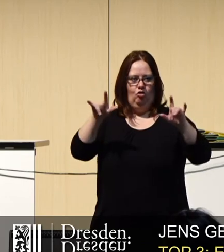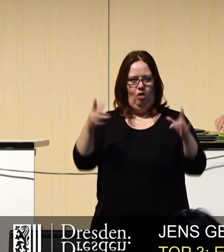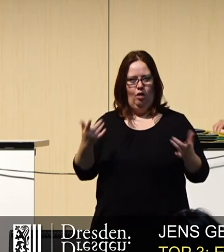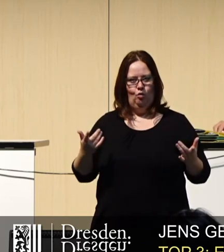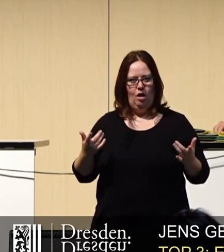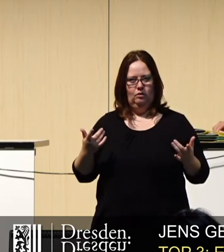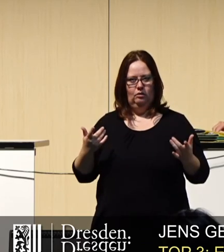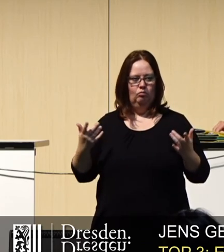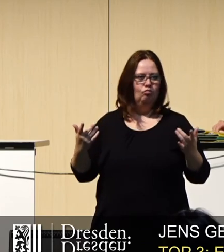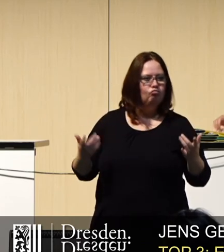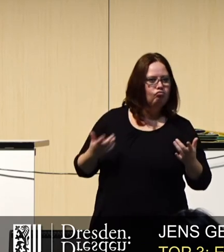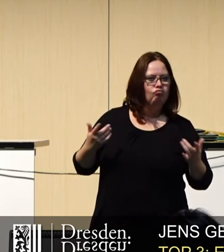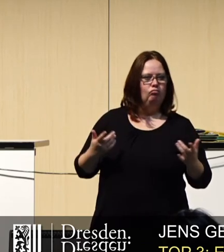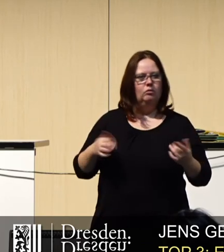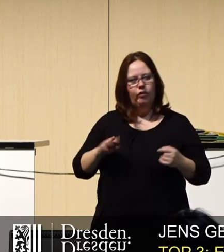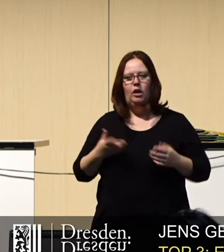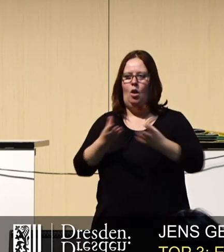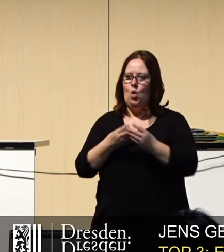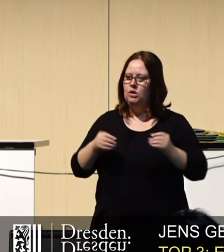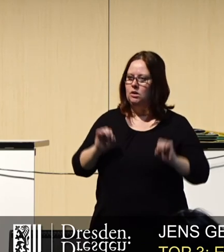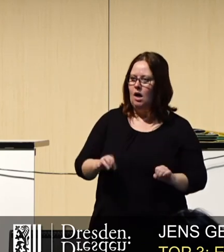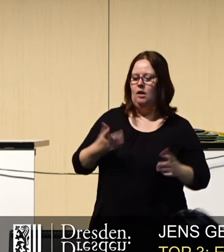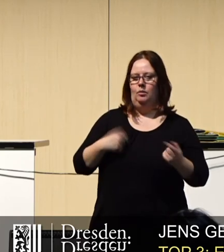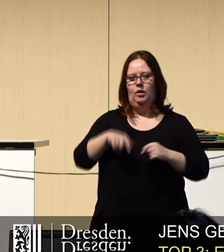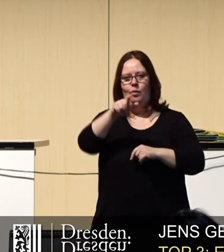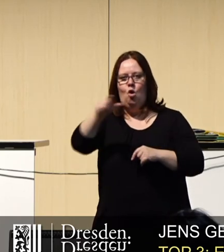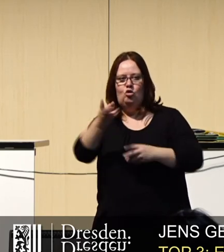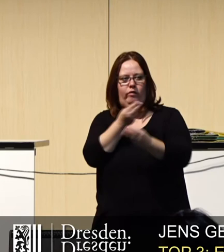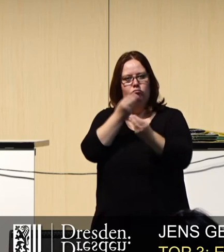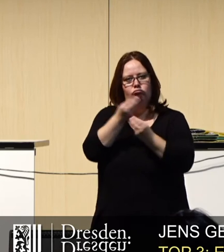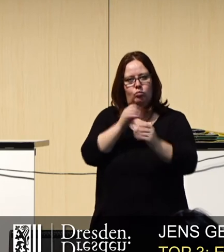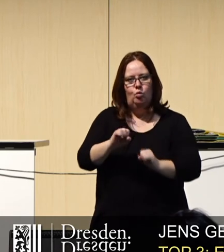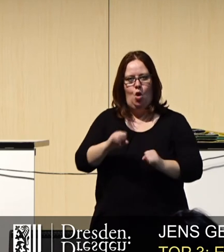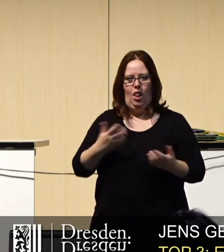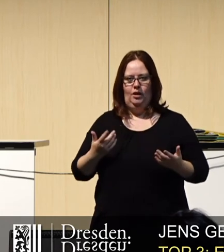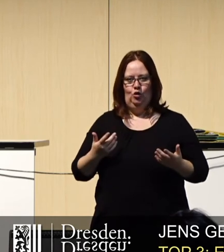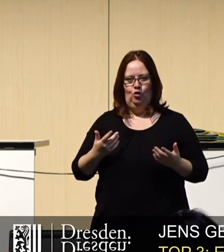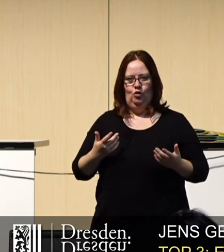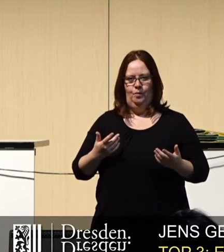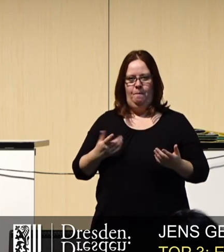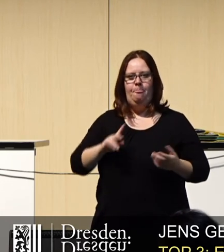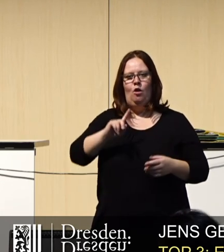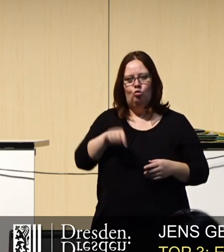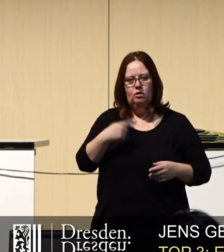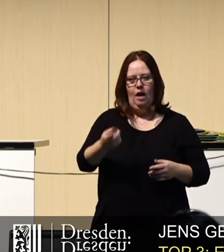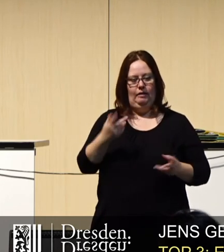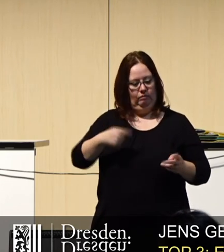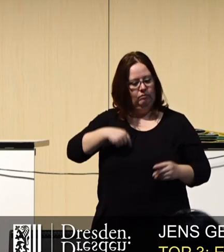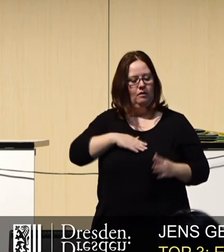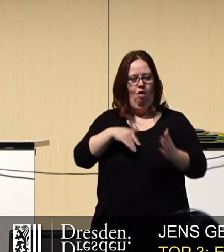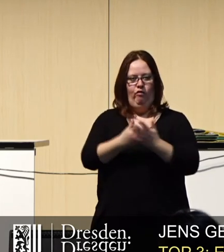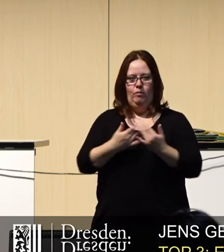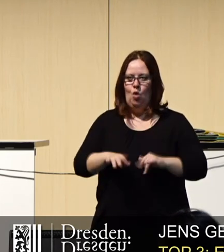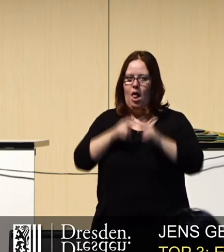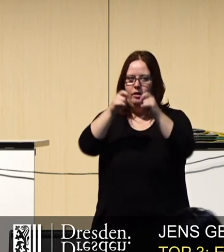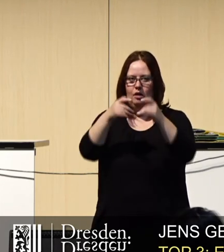entkräftet werden können, wo mit der Bürgerschaft in Diskussion getreten werden kann. Und das sollte unser Antrag,